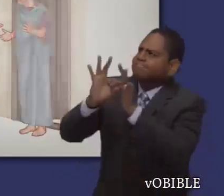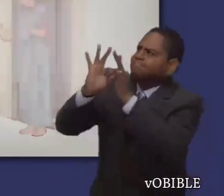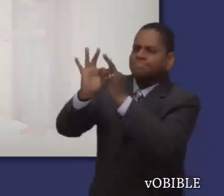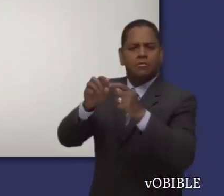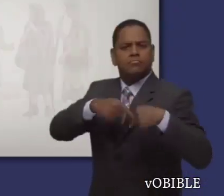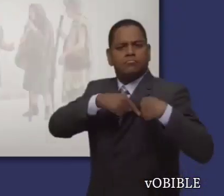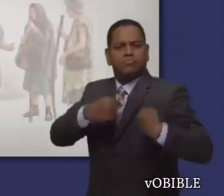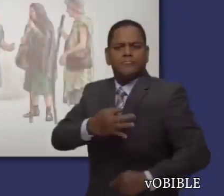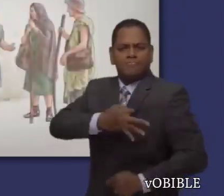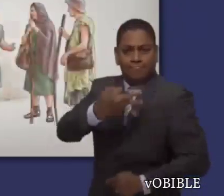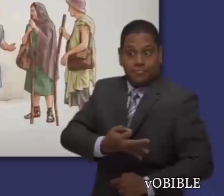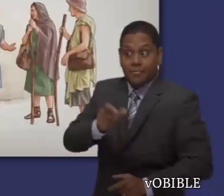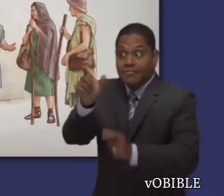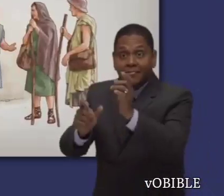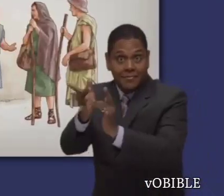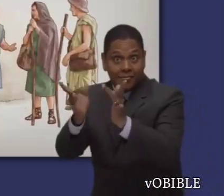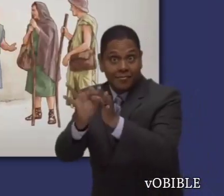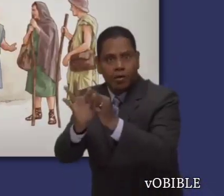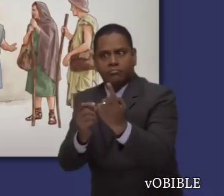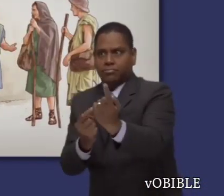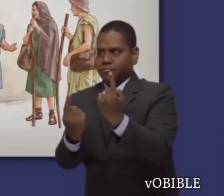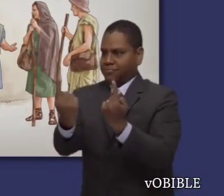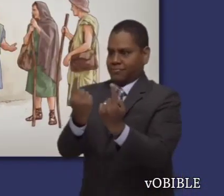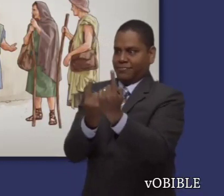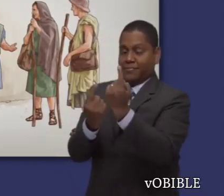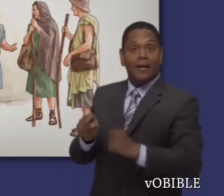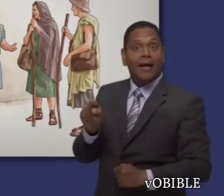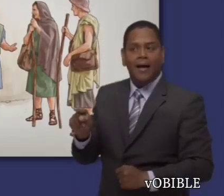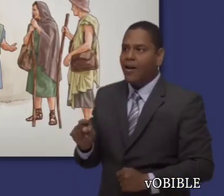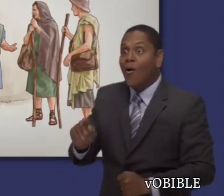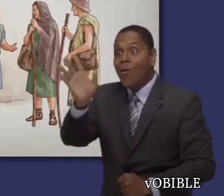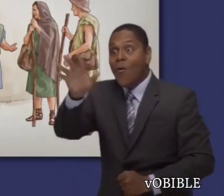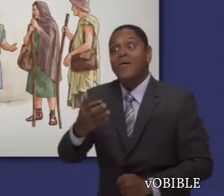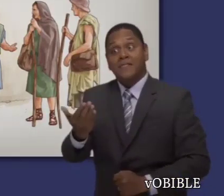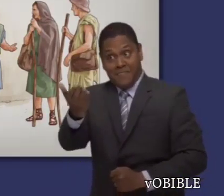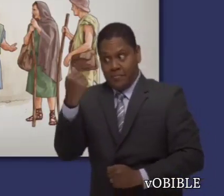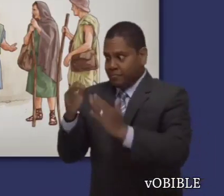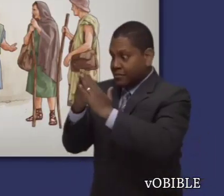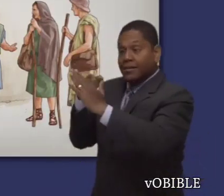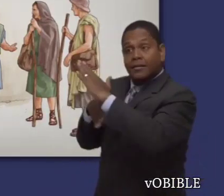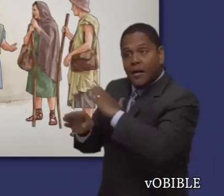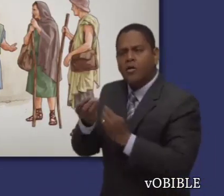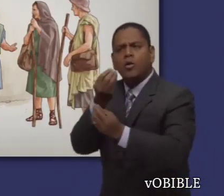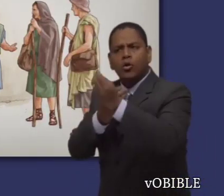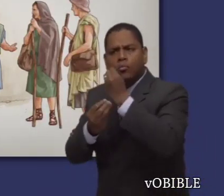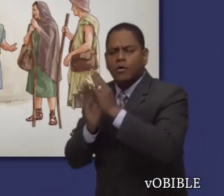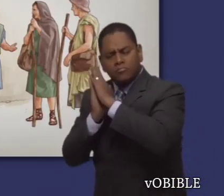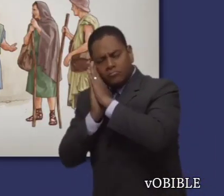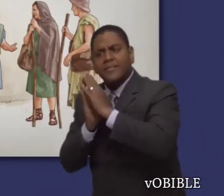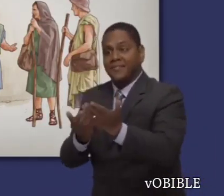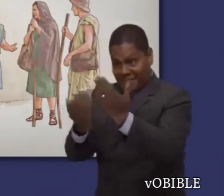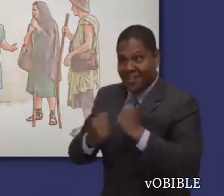siempre era amable con los hermanos que visitaban su congregación. El apóstol Juan lo felicitó por ser tan